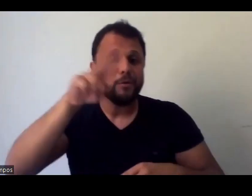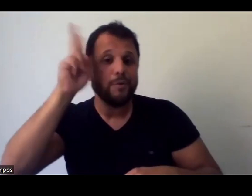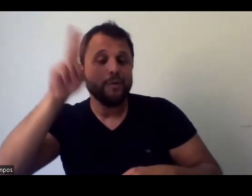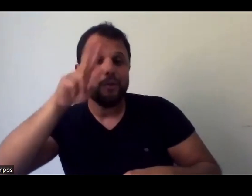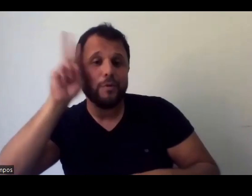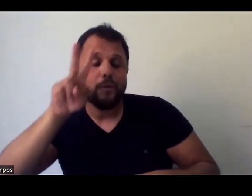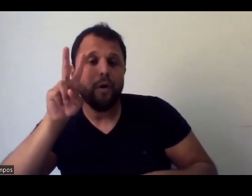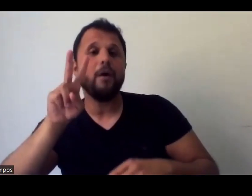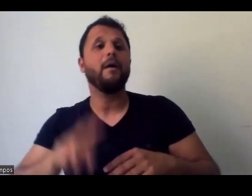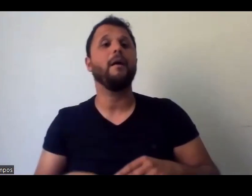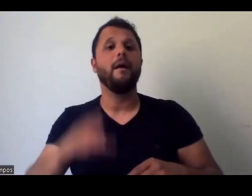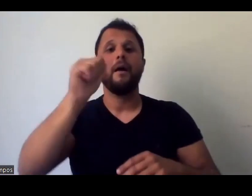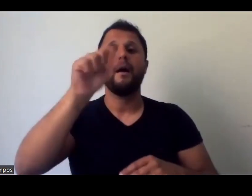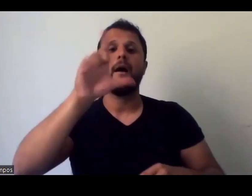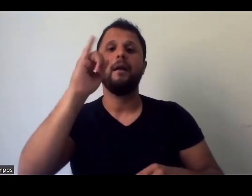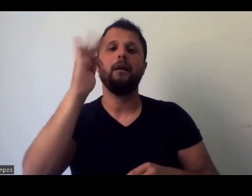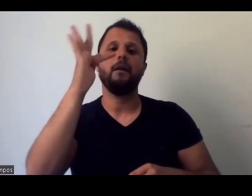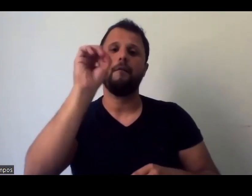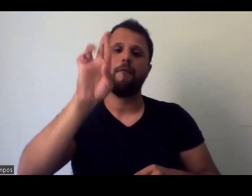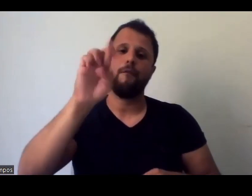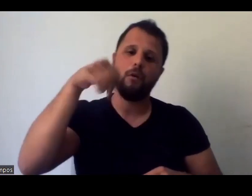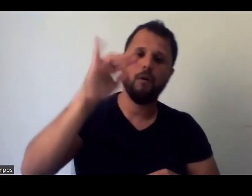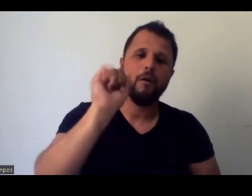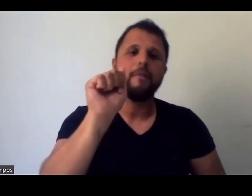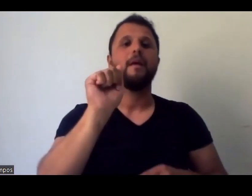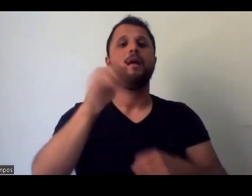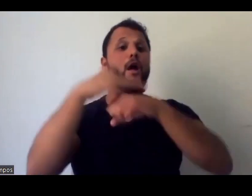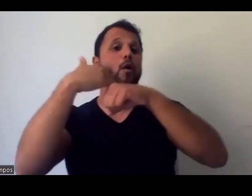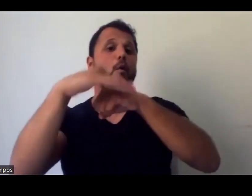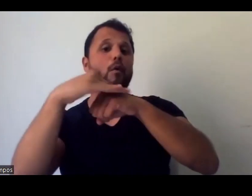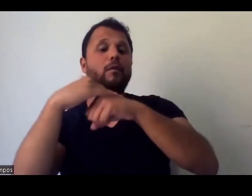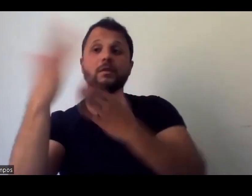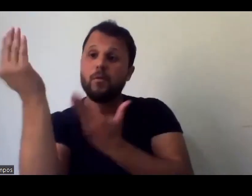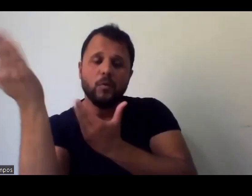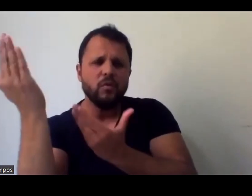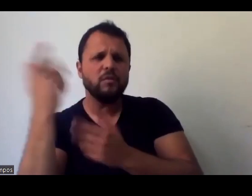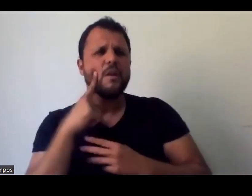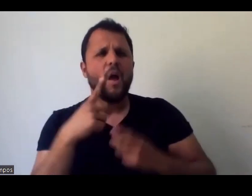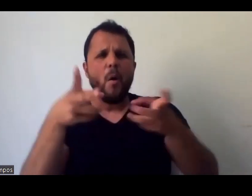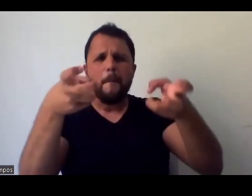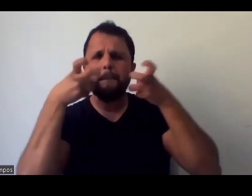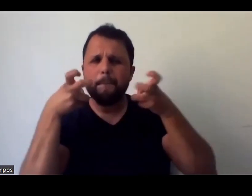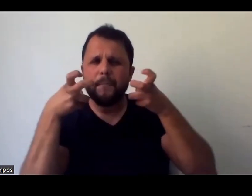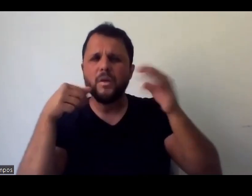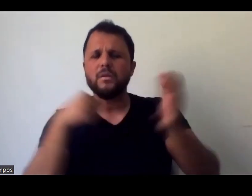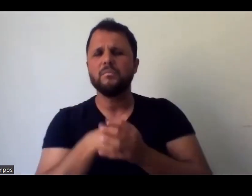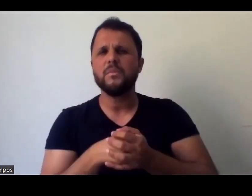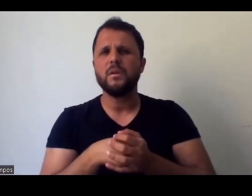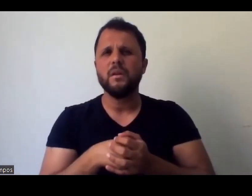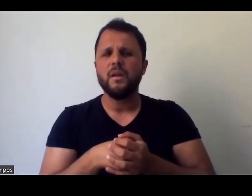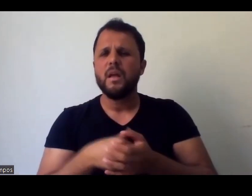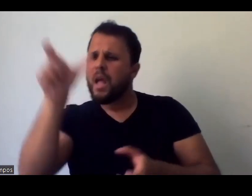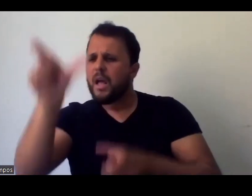eu fui, tive a oportunidade de conversar com os jovens do programa, né, Subjects to Change, eu vi, assim, tipo, os jovens sendo